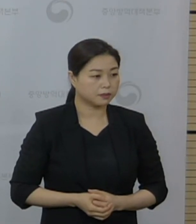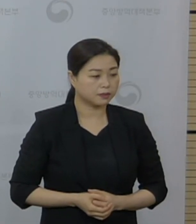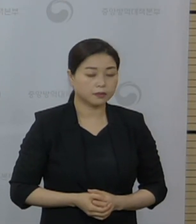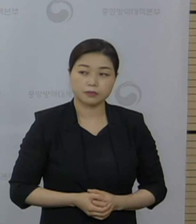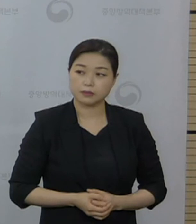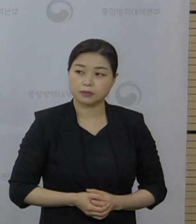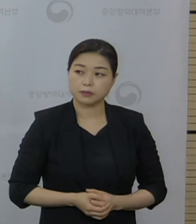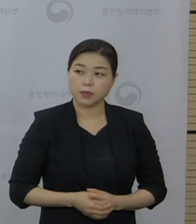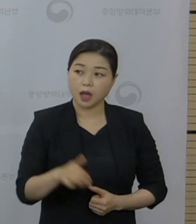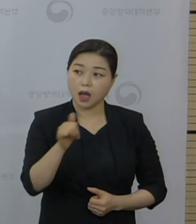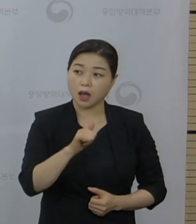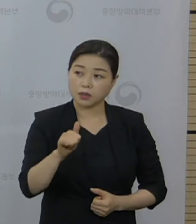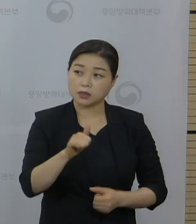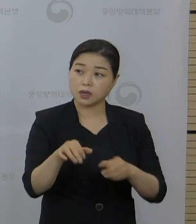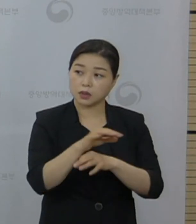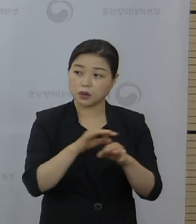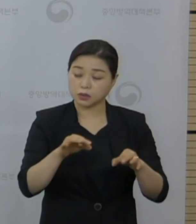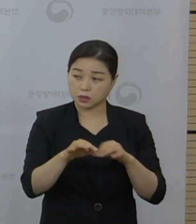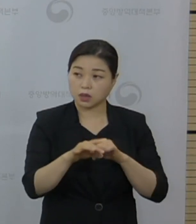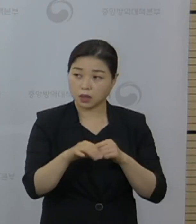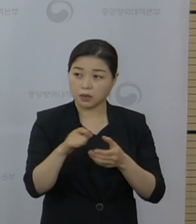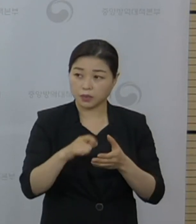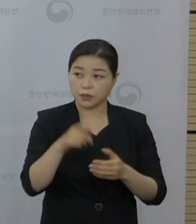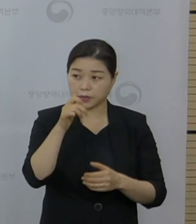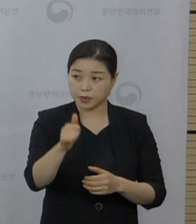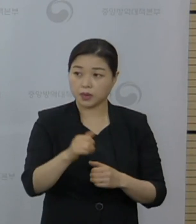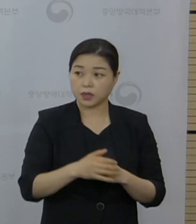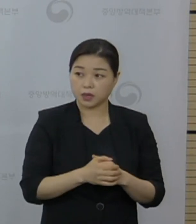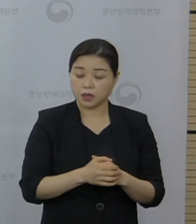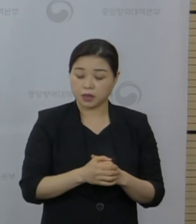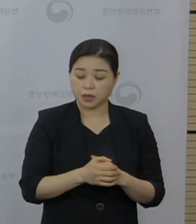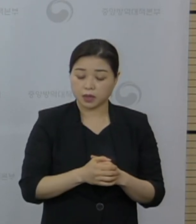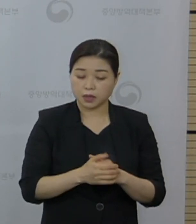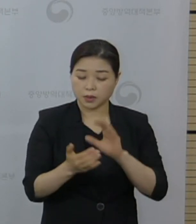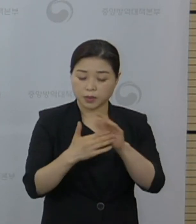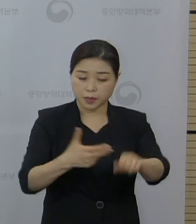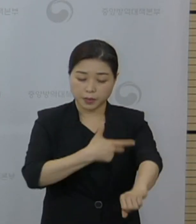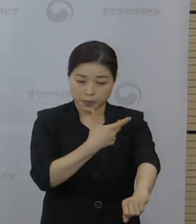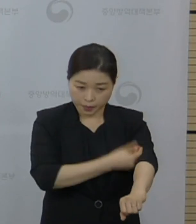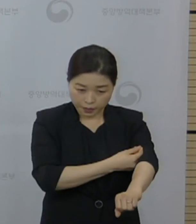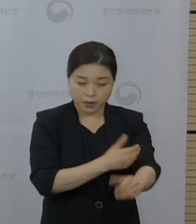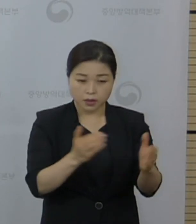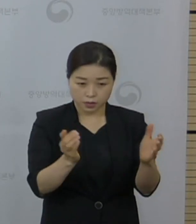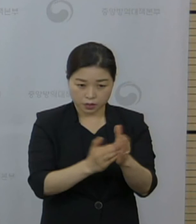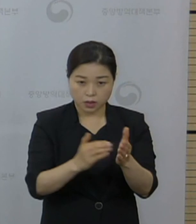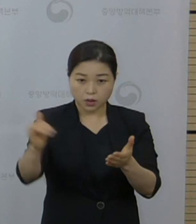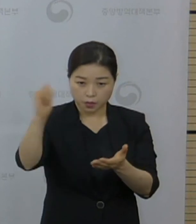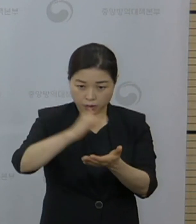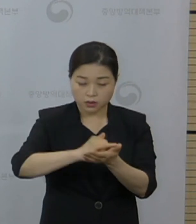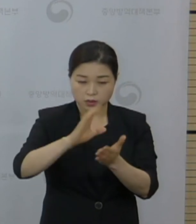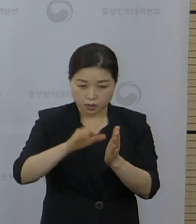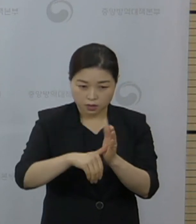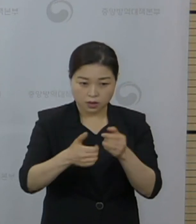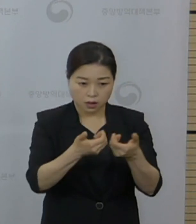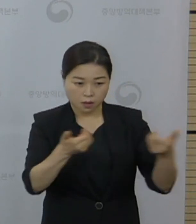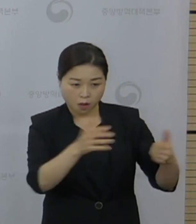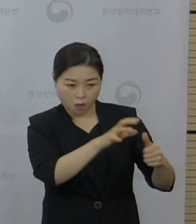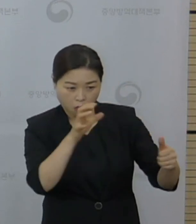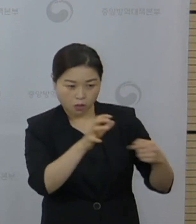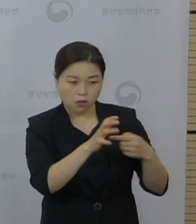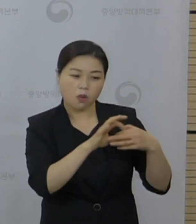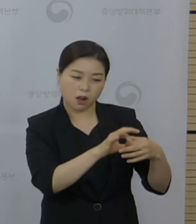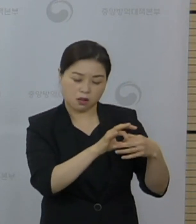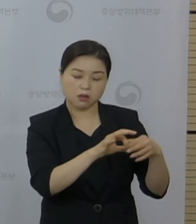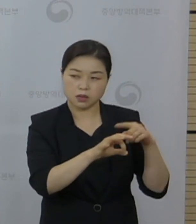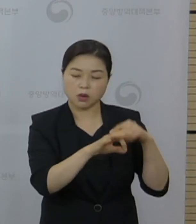아시아경제 이춘희 기자님, 예방접종 완료자의 귀국 시 자가격리 면제 기준이 어떻게 되는지 질문 주셨습니다.